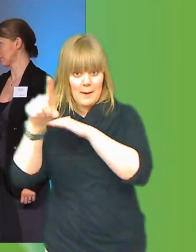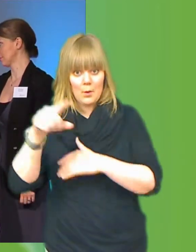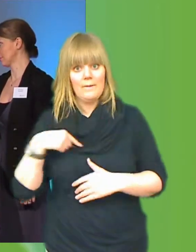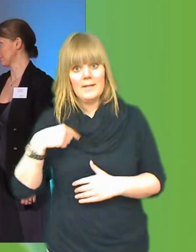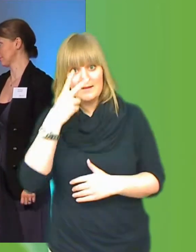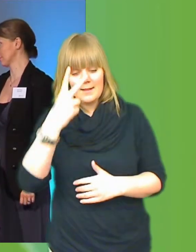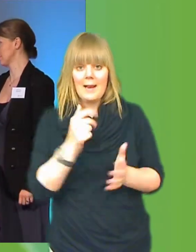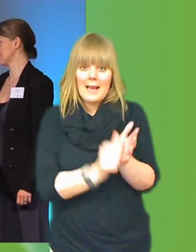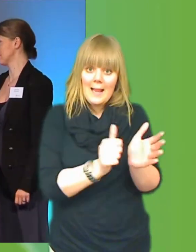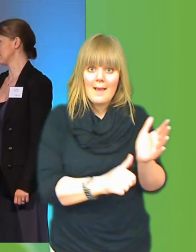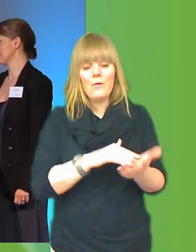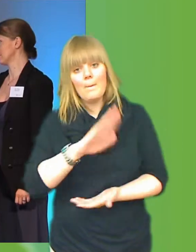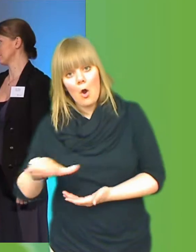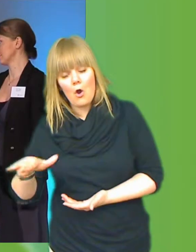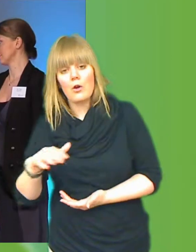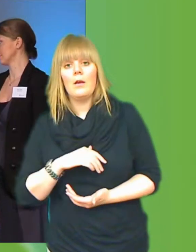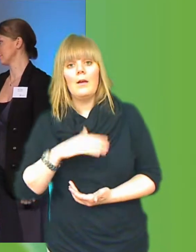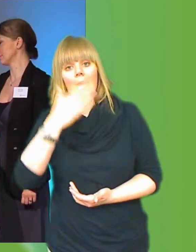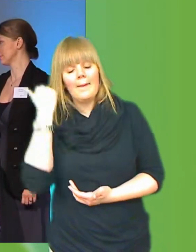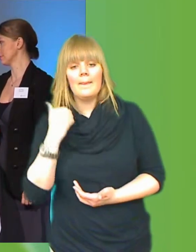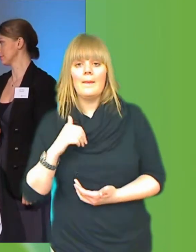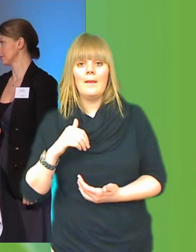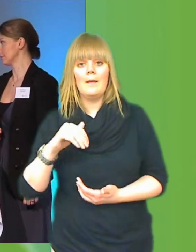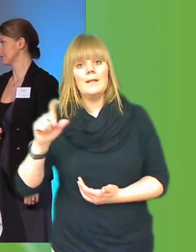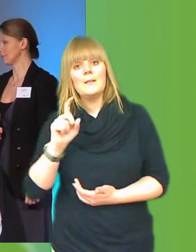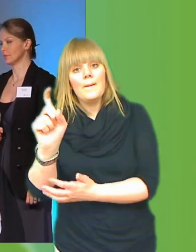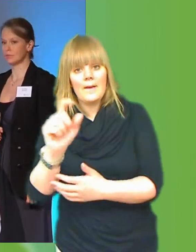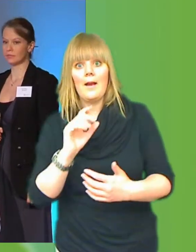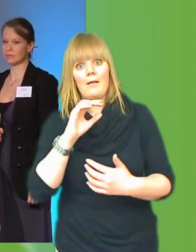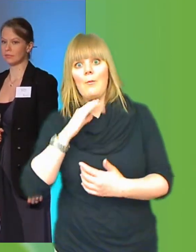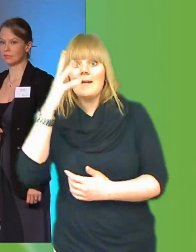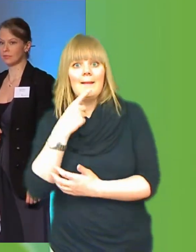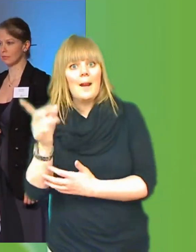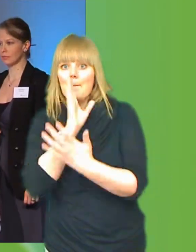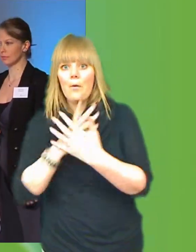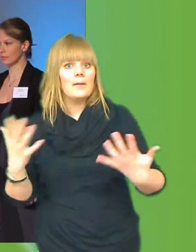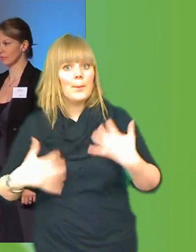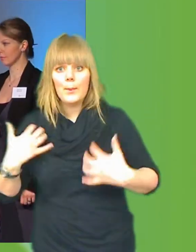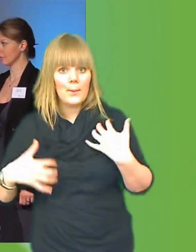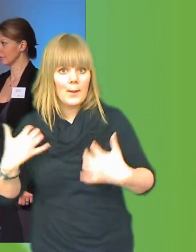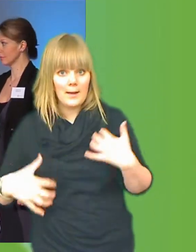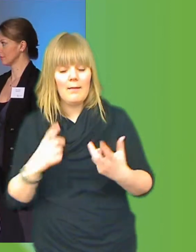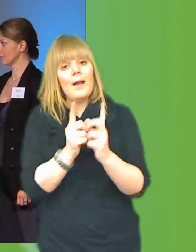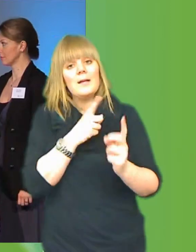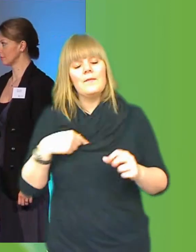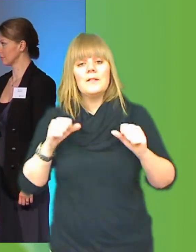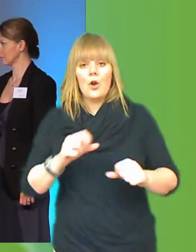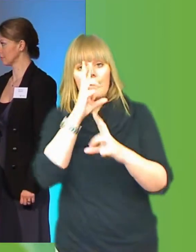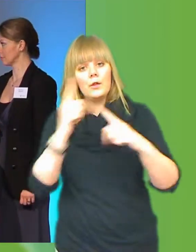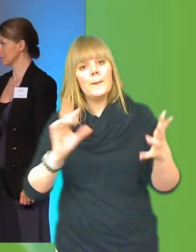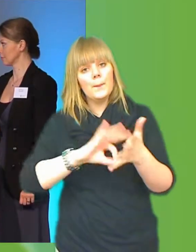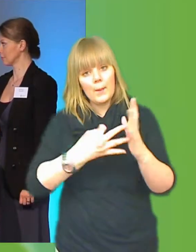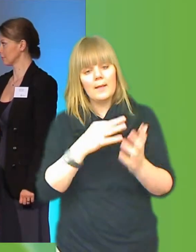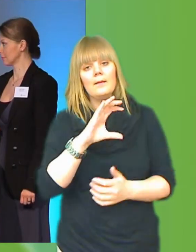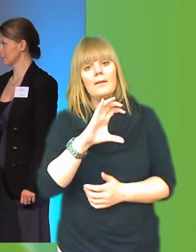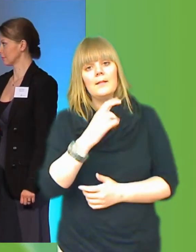föräldrarna inte behöver vara oroade. Får ta ett exempel. Men det kanske ska vara så att man startar ett nytt projekt nu som behöver surfa mer. Och rikta sig